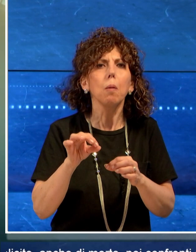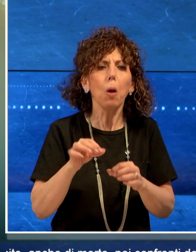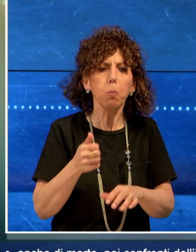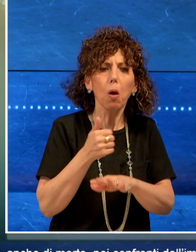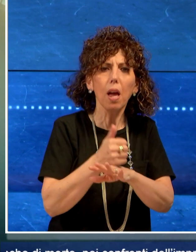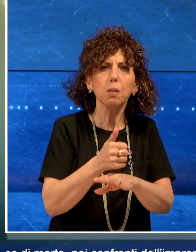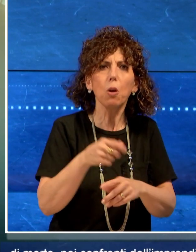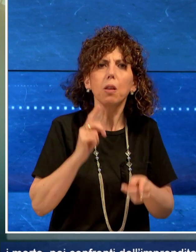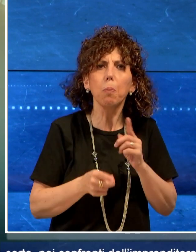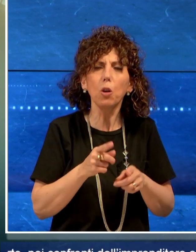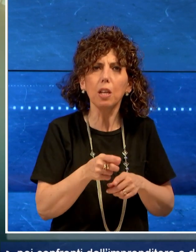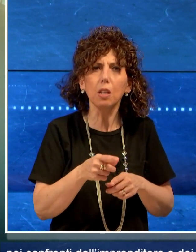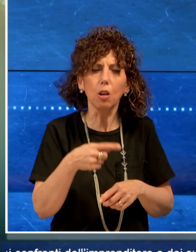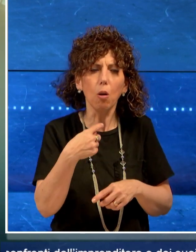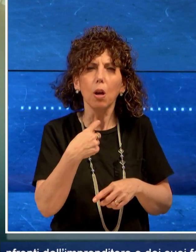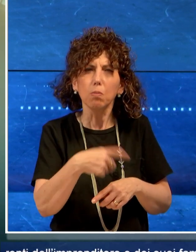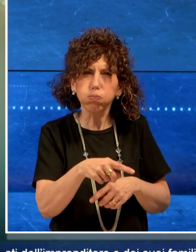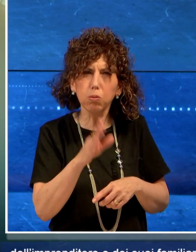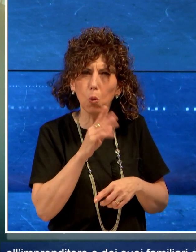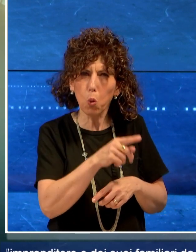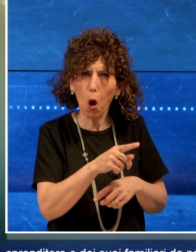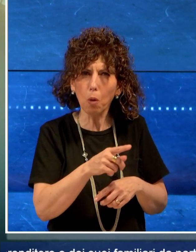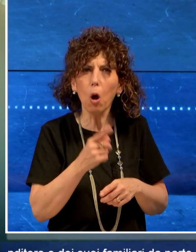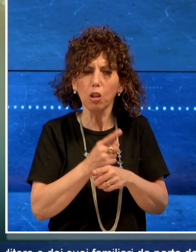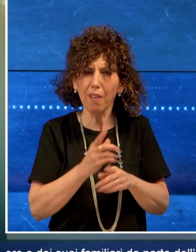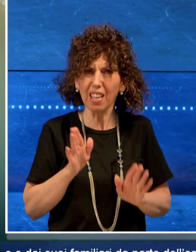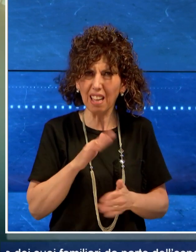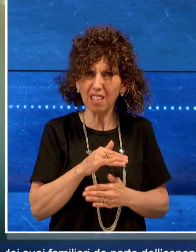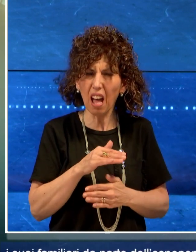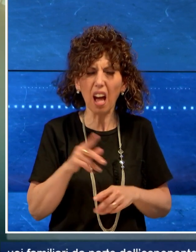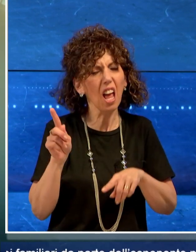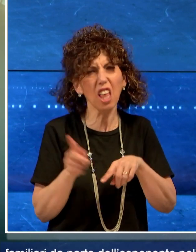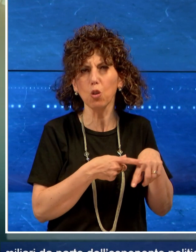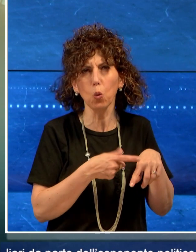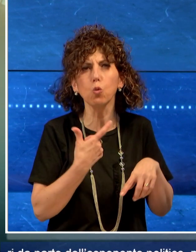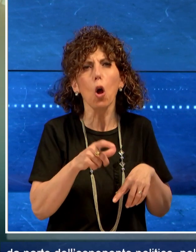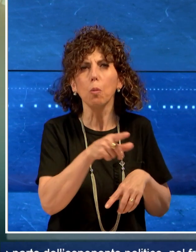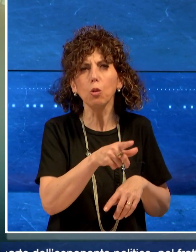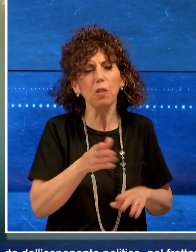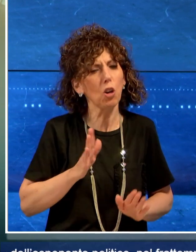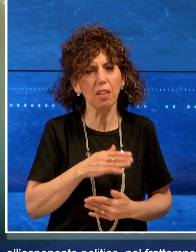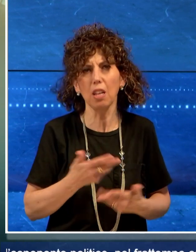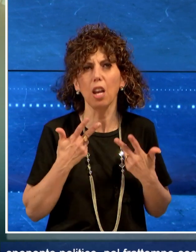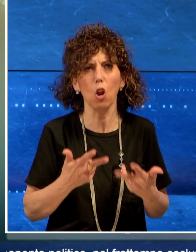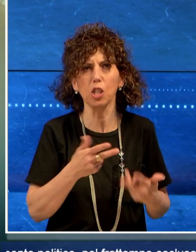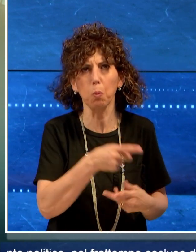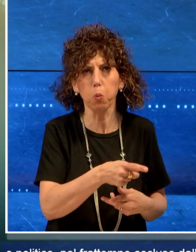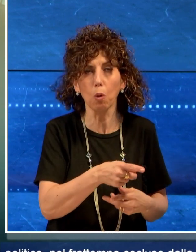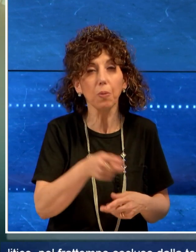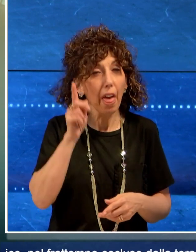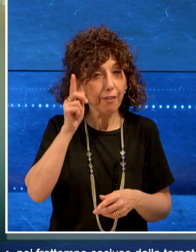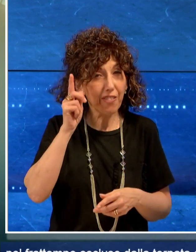politico. Nel frattempo escluso dalla tornata elettorale, perché dichiarato incandidabile, i